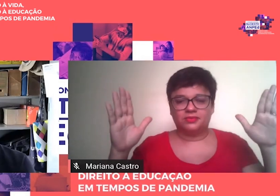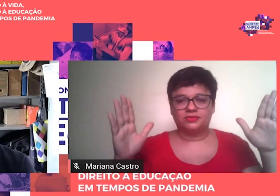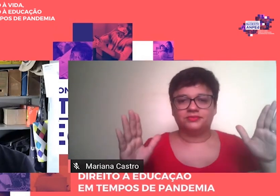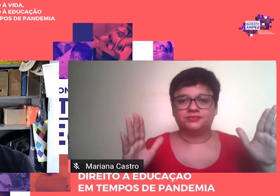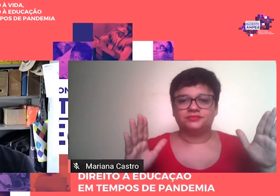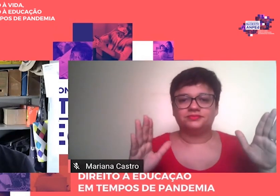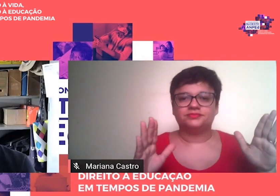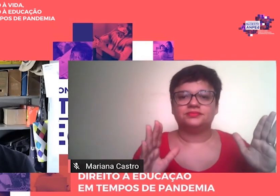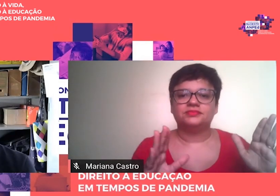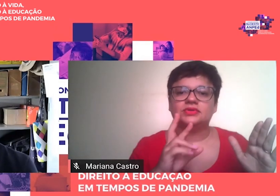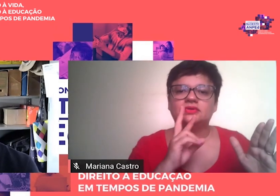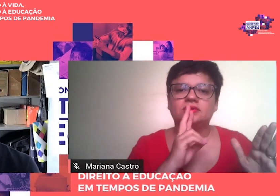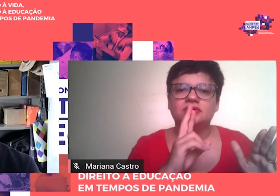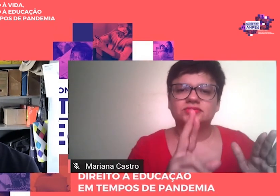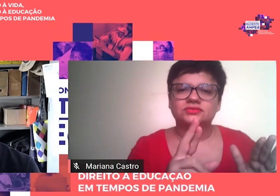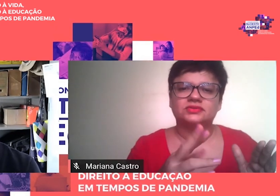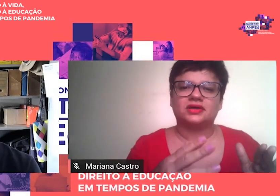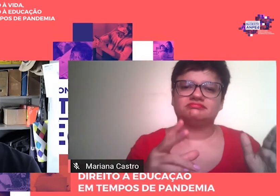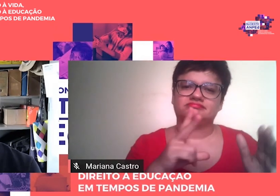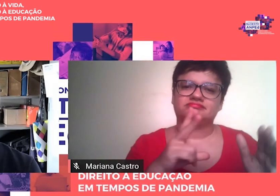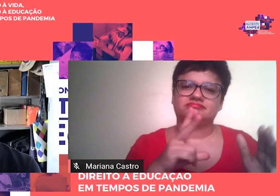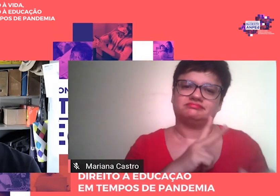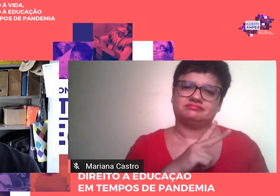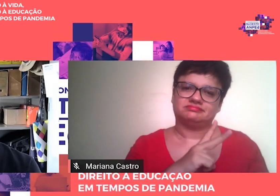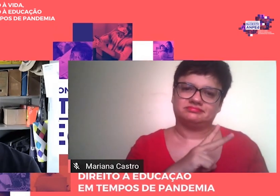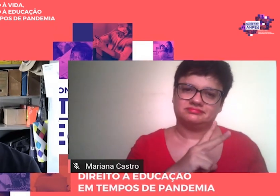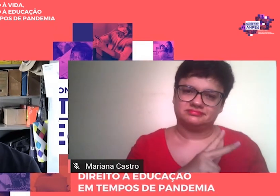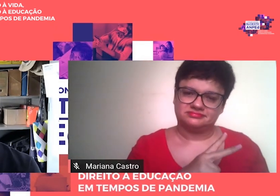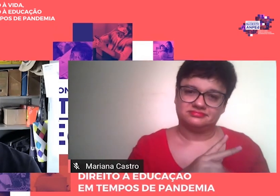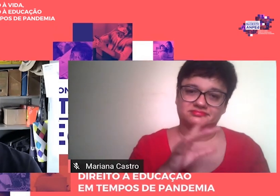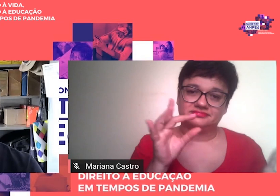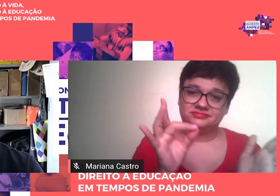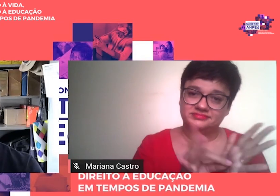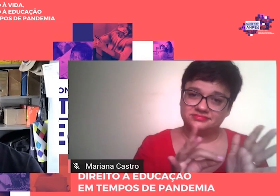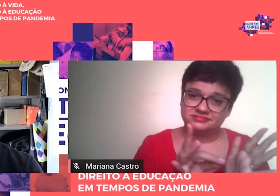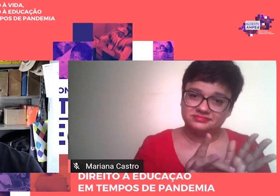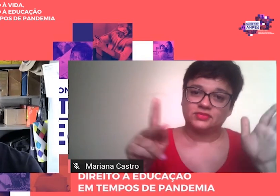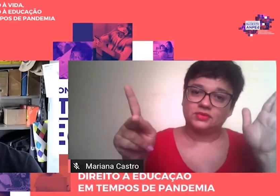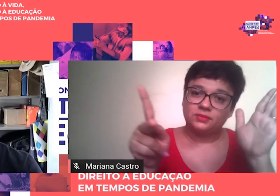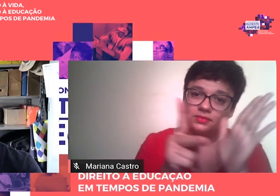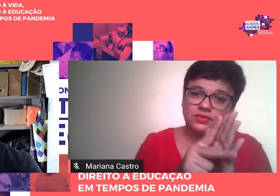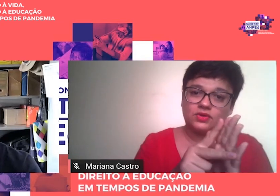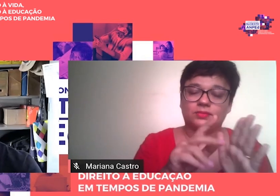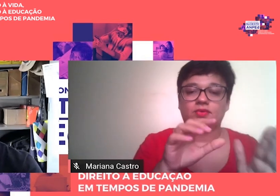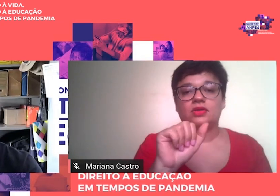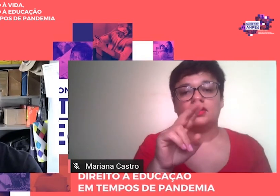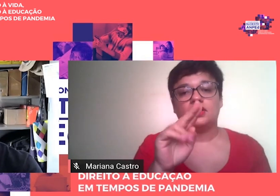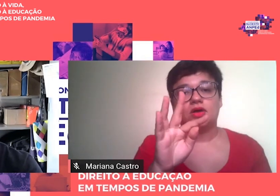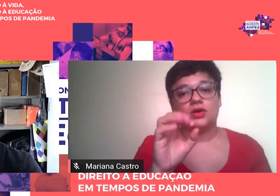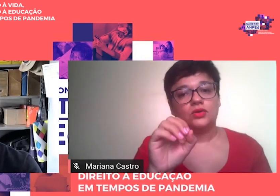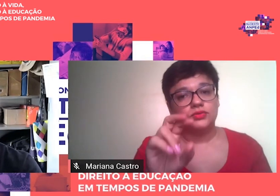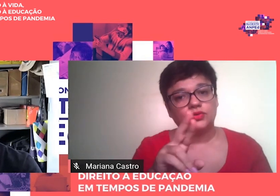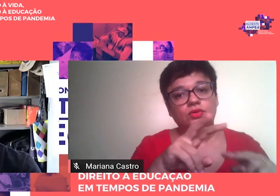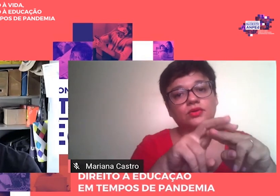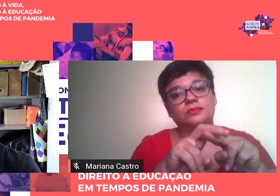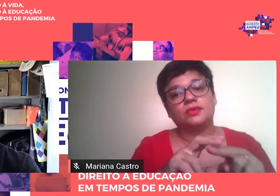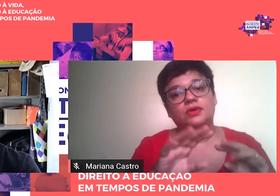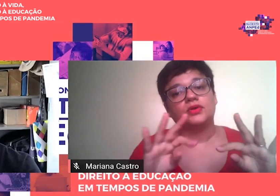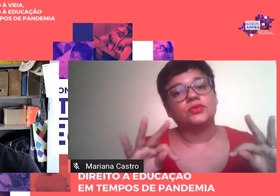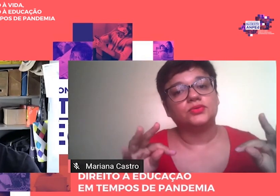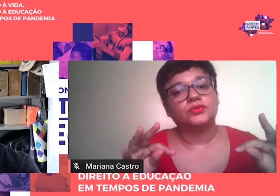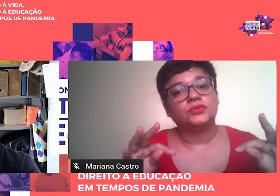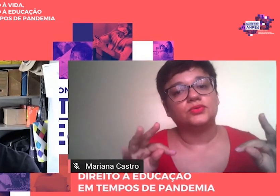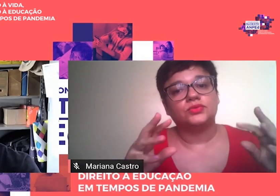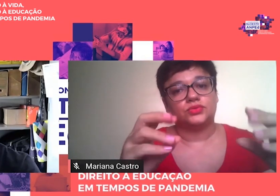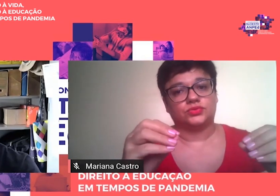das investigações particulares realizadas pelo próprio autor e por outros, no contrapelo da